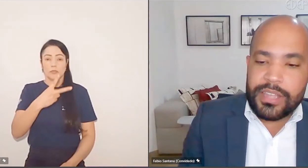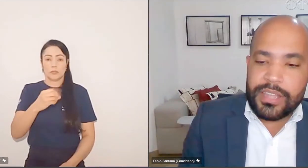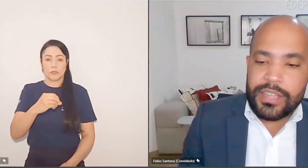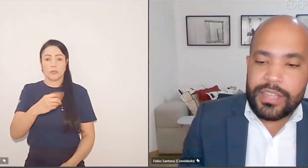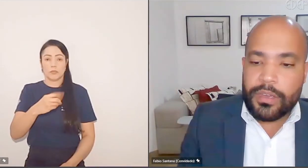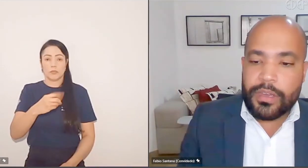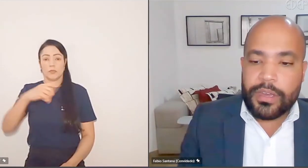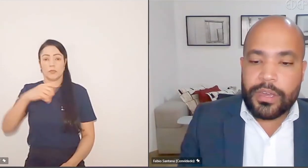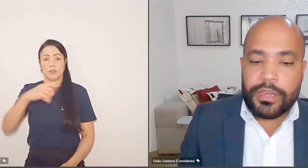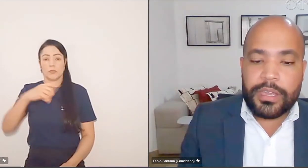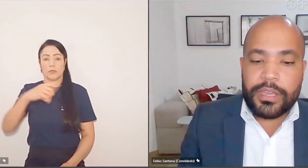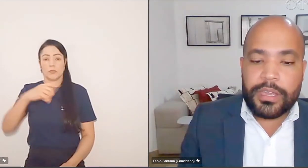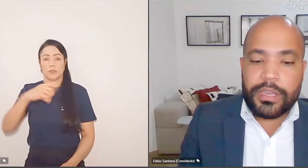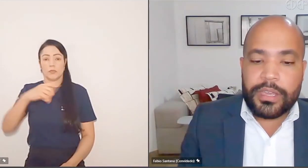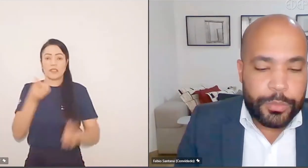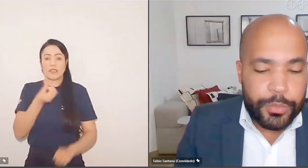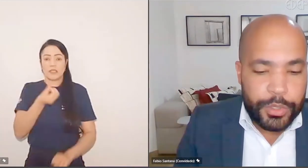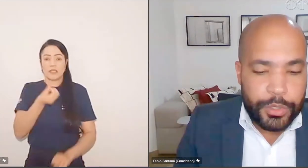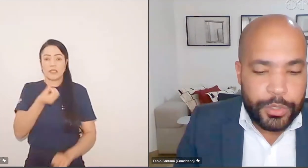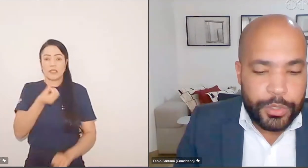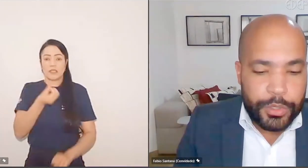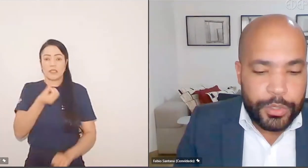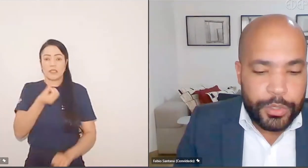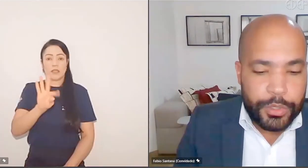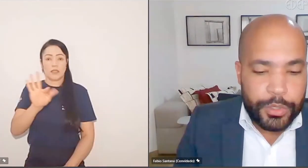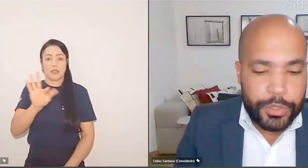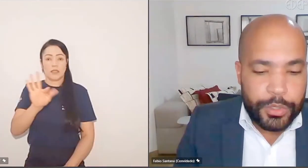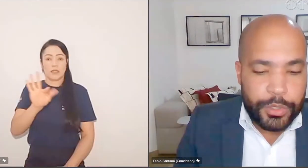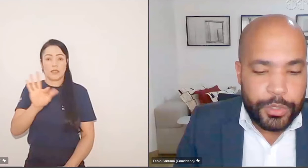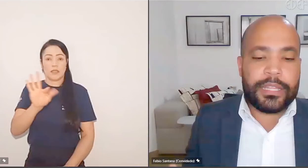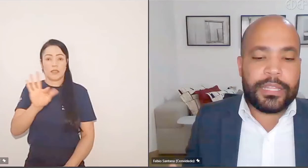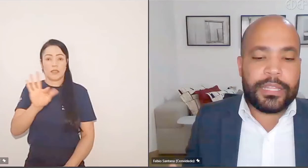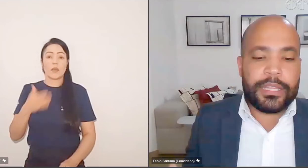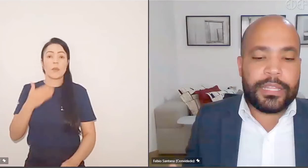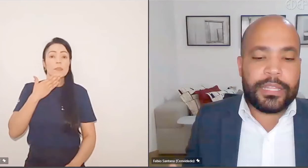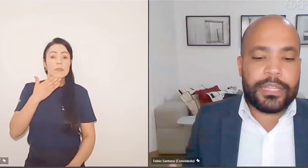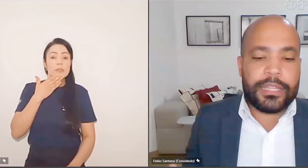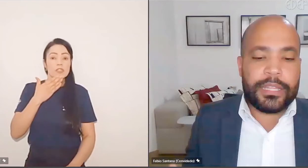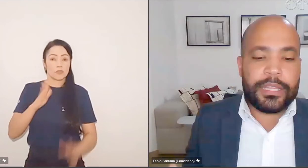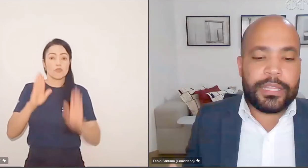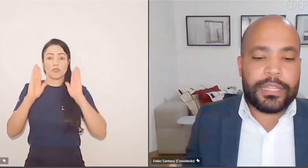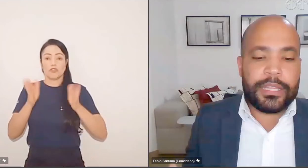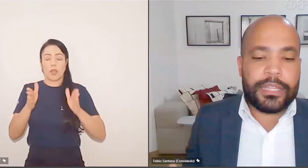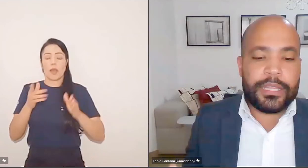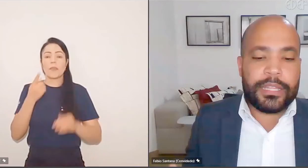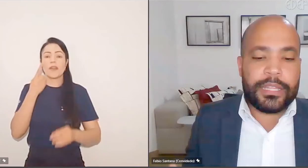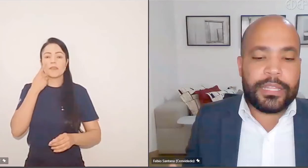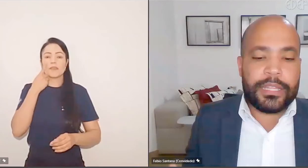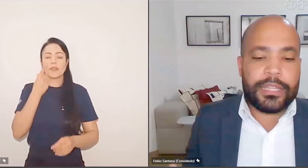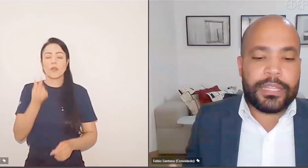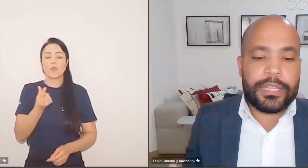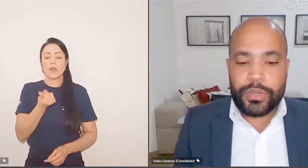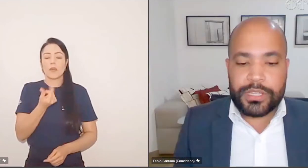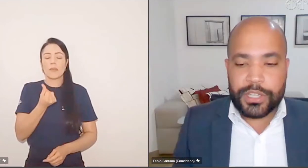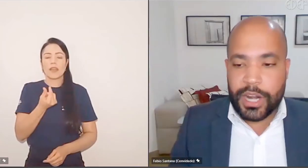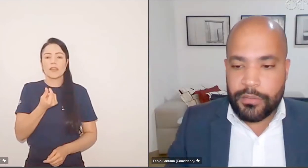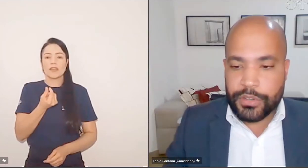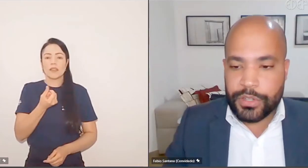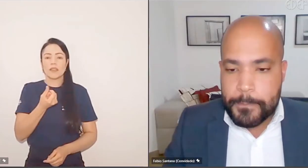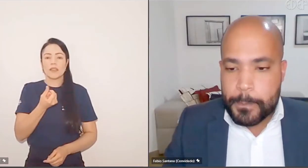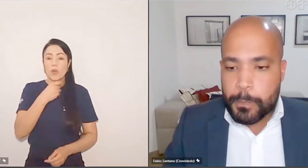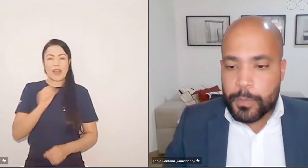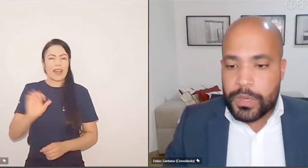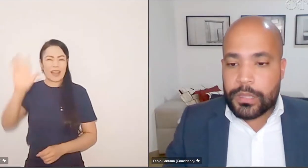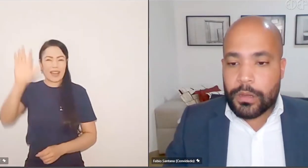do STF, que está com pedido de vista para o ministro de uma mente, que trata aí dos medicamentos de alto custo para